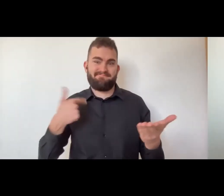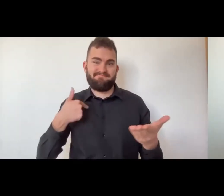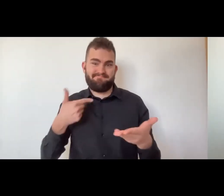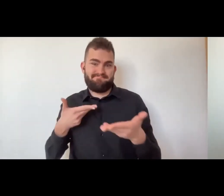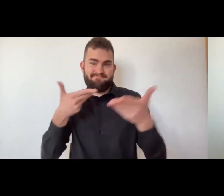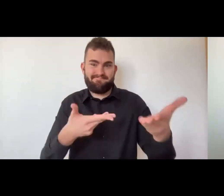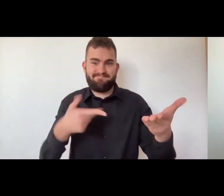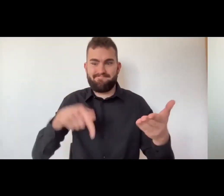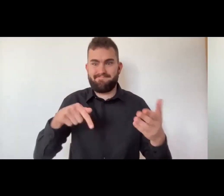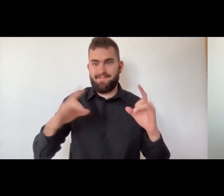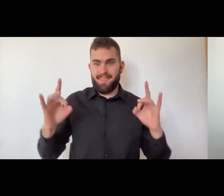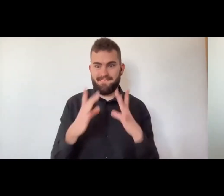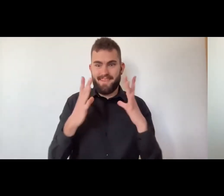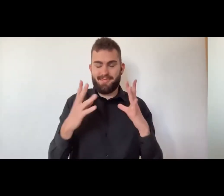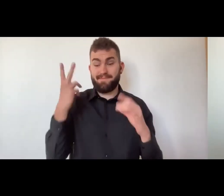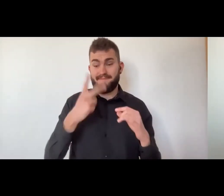tutto